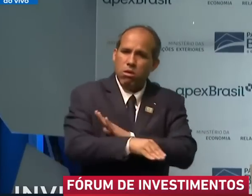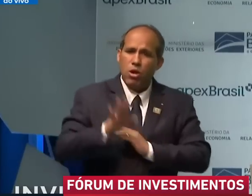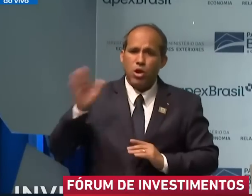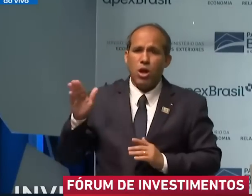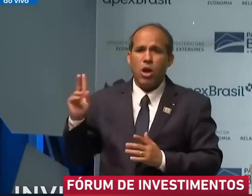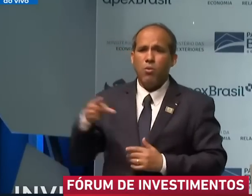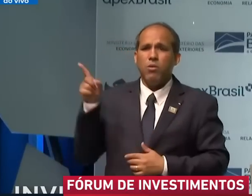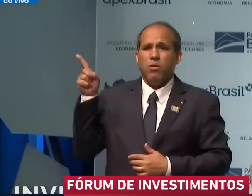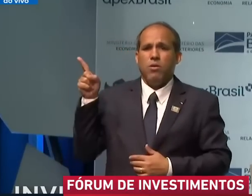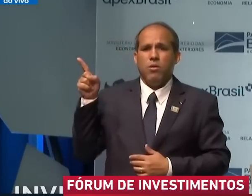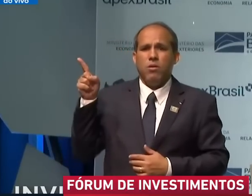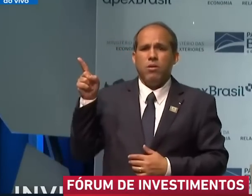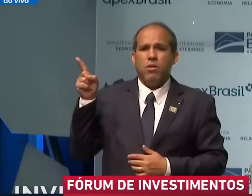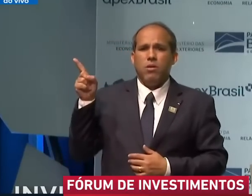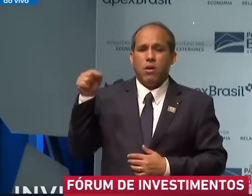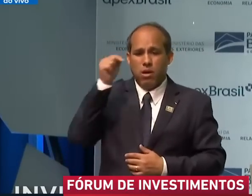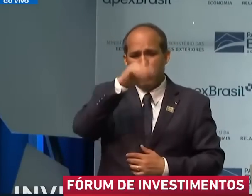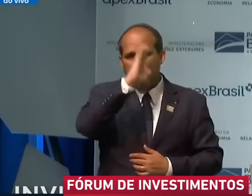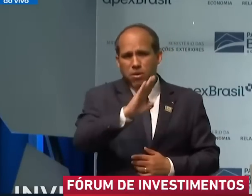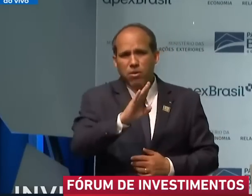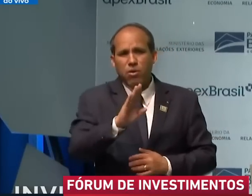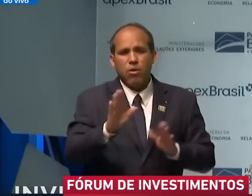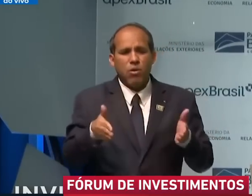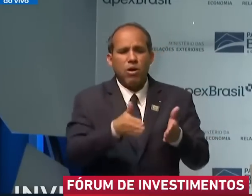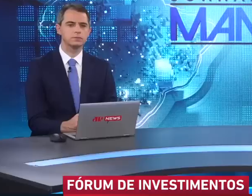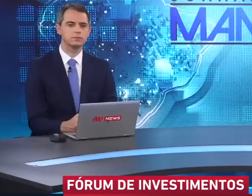E o Brasil, vai pelo mesmo caminho ou não?